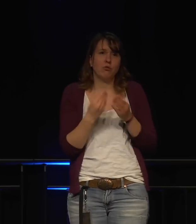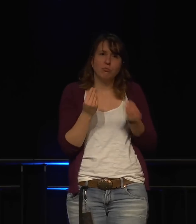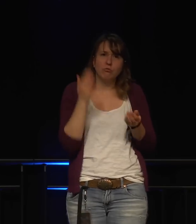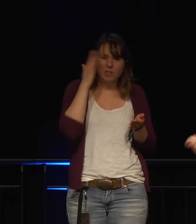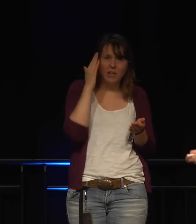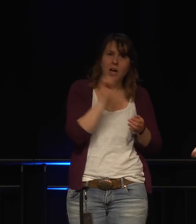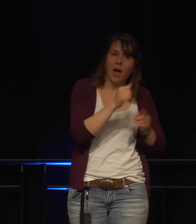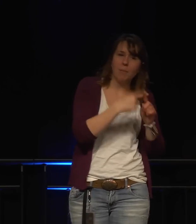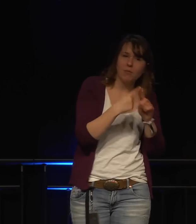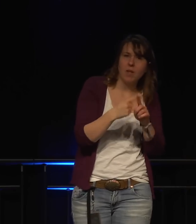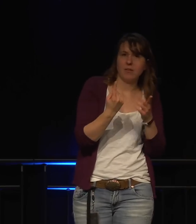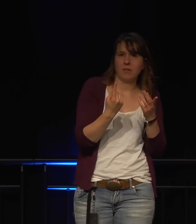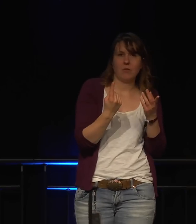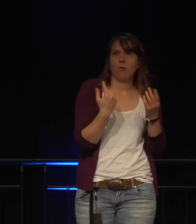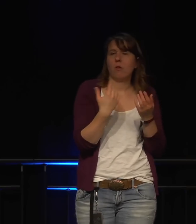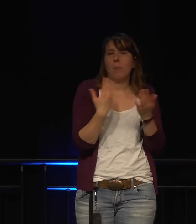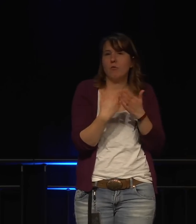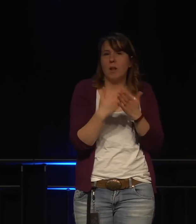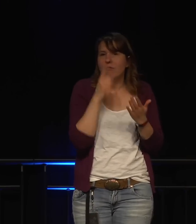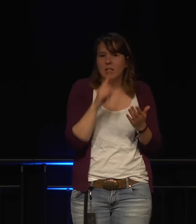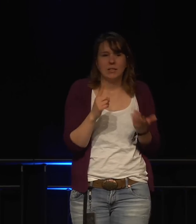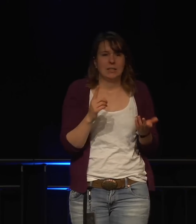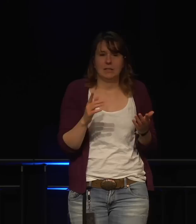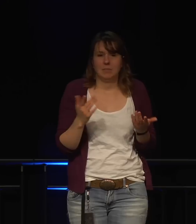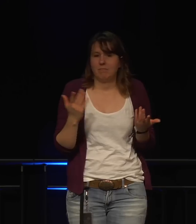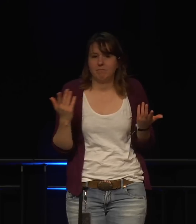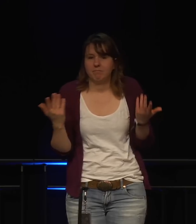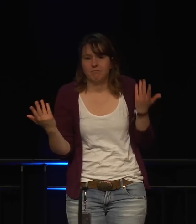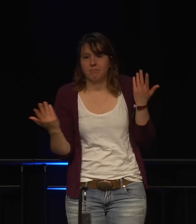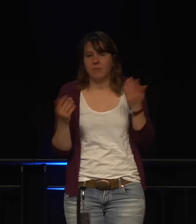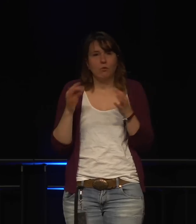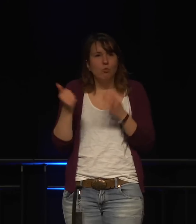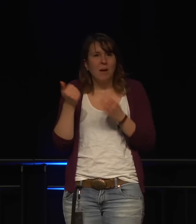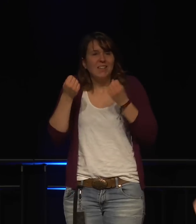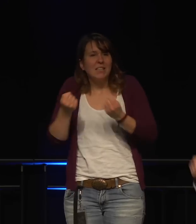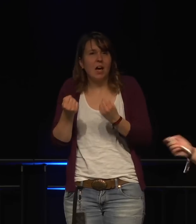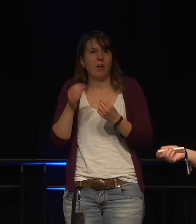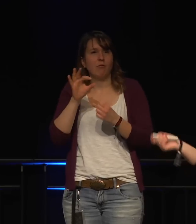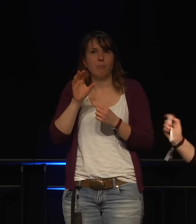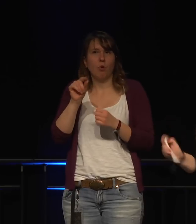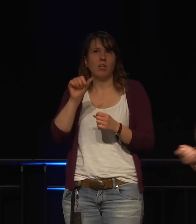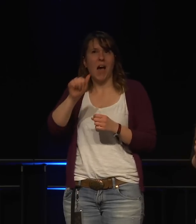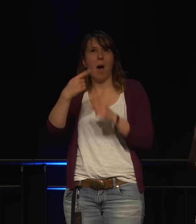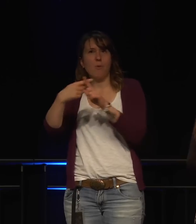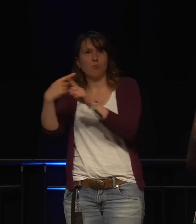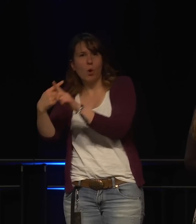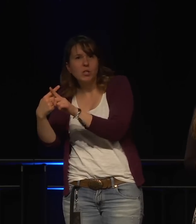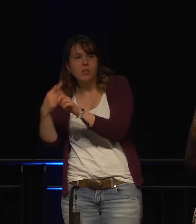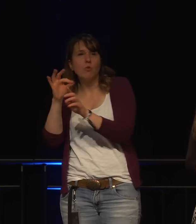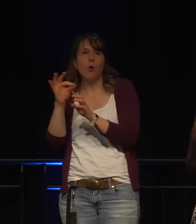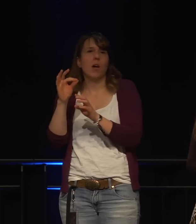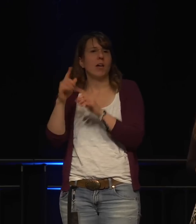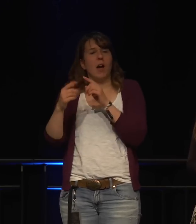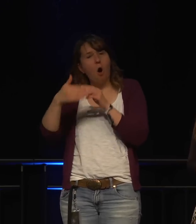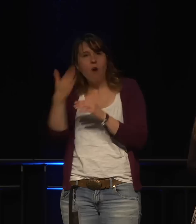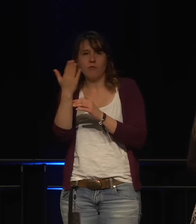Also wenn es garantiert, fünf Jahre lang Security Updates kriegst, dann kriegt das ein A-Rating und wenn das